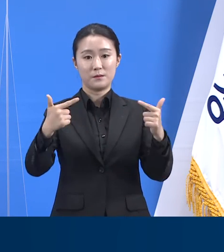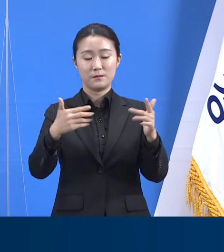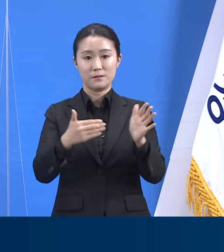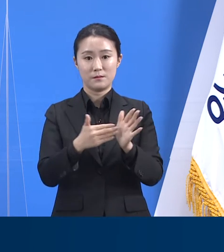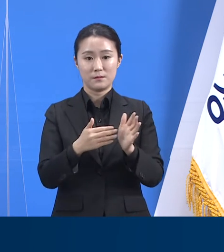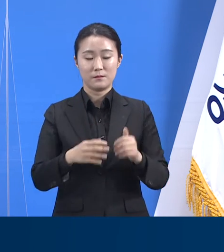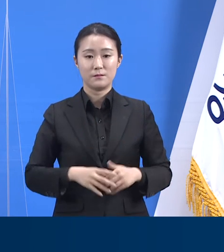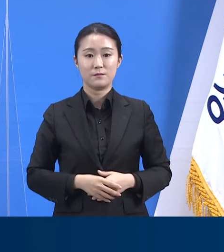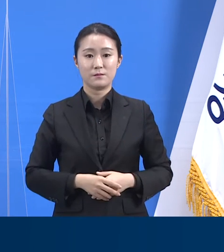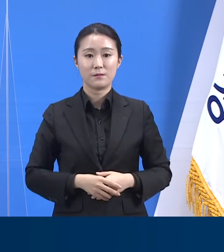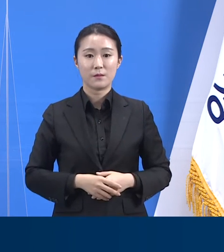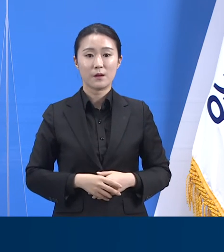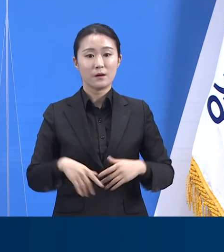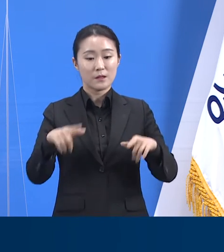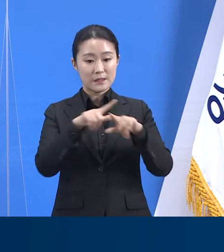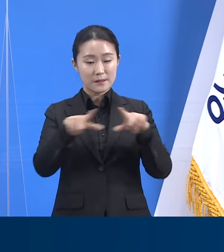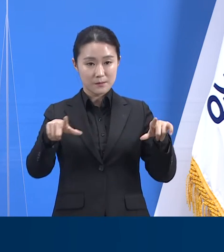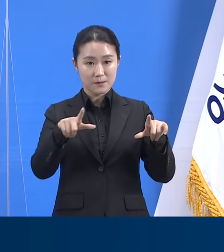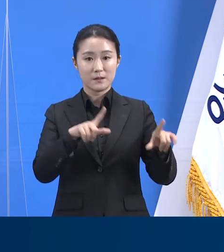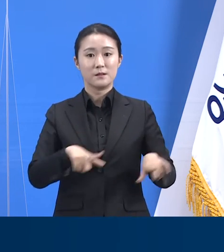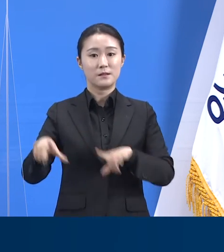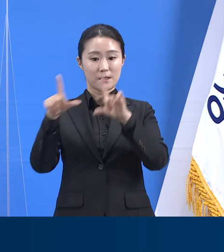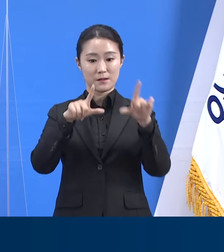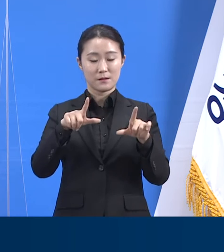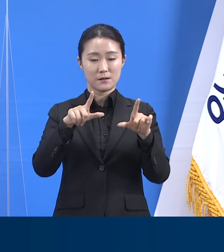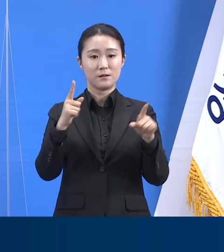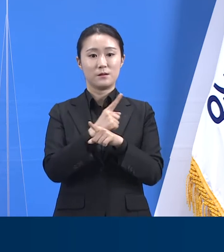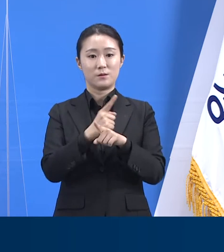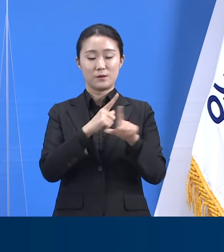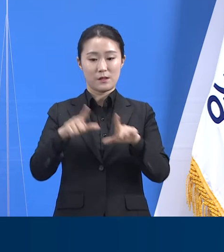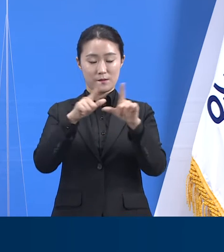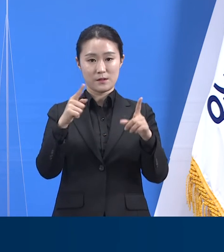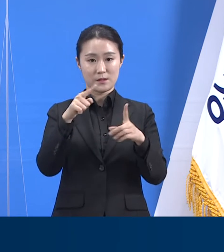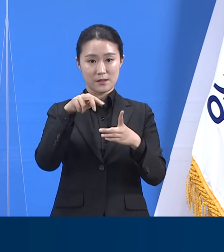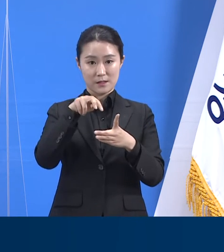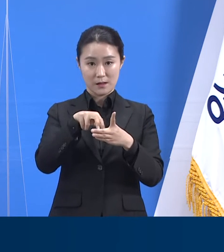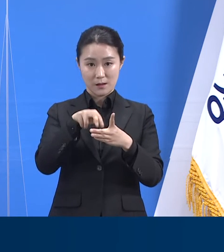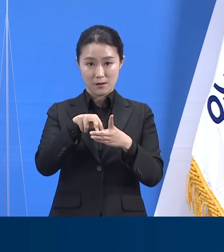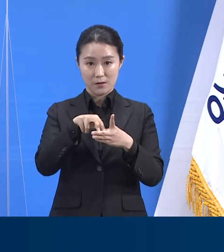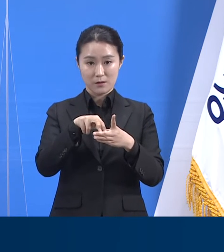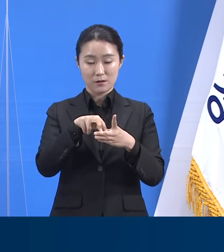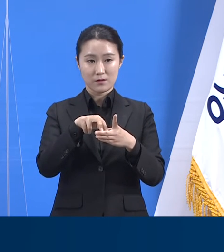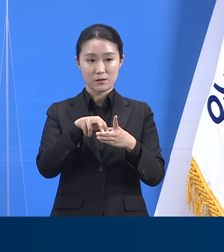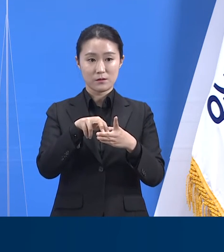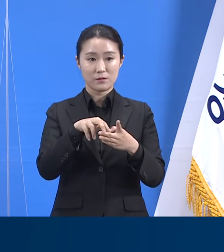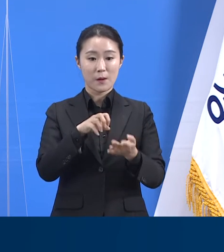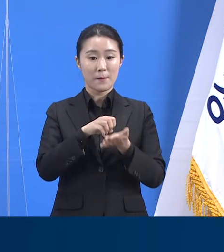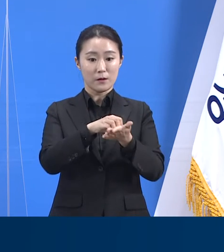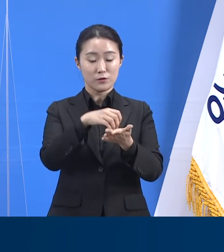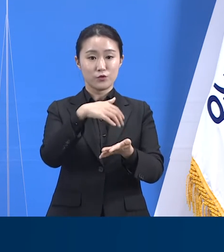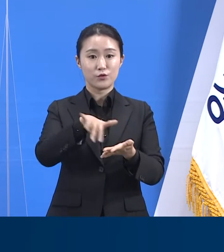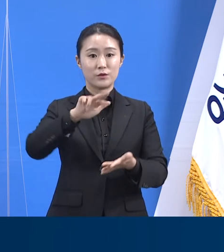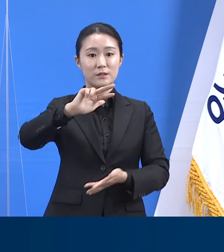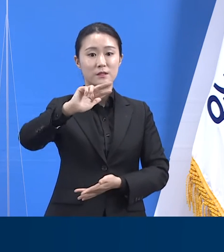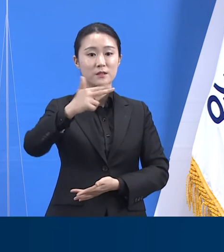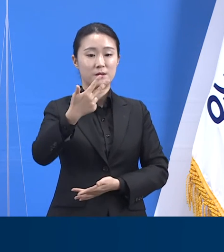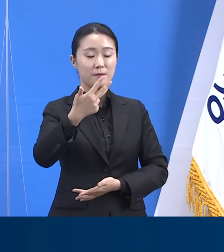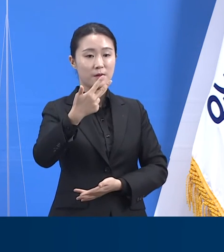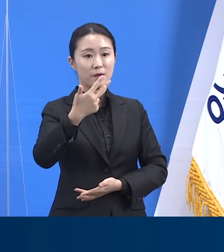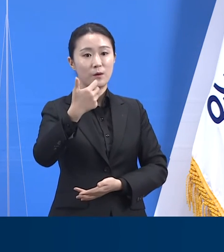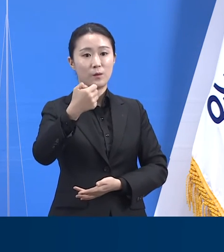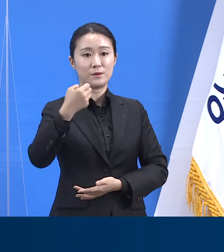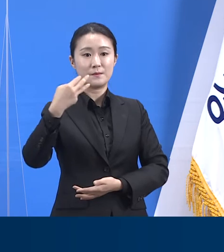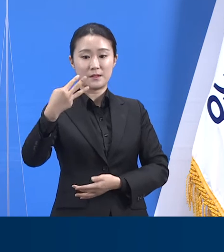일반 생활치료센터에는 6월 7일 18시 기준 753명이 입소해 현재 가동률은 50